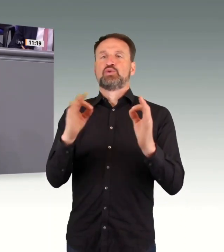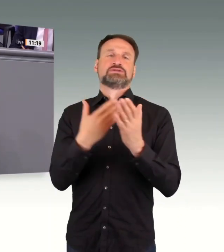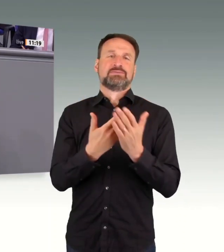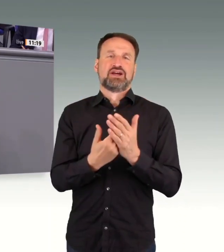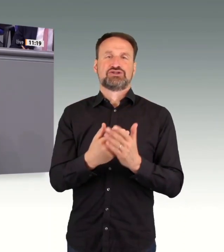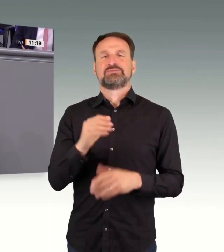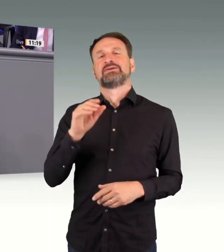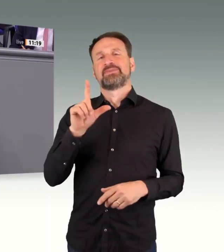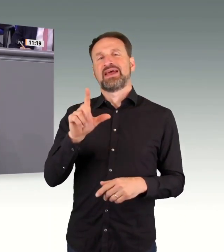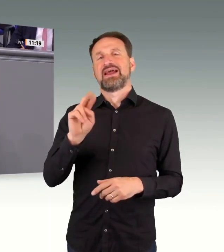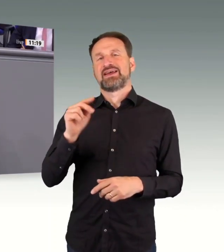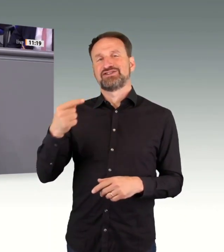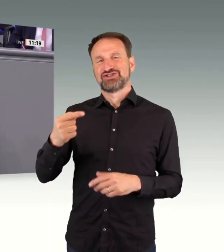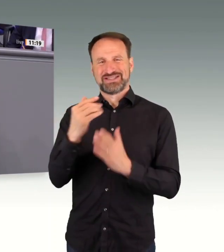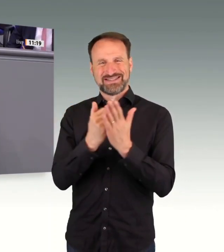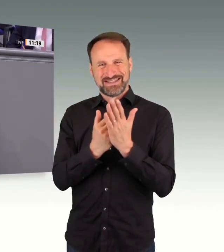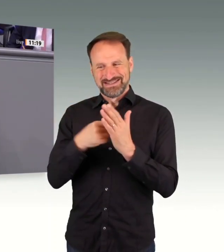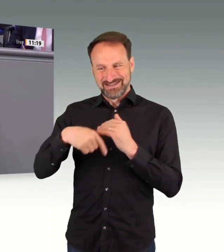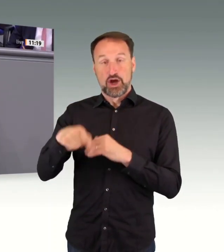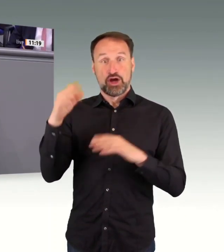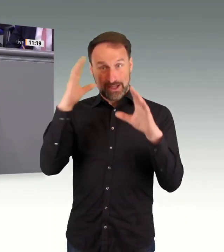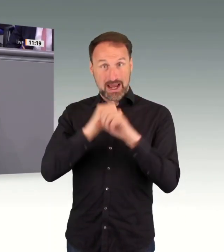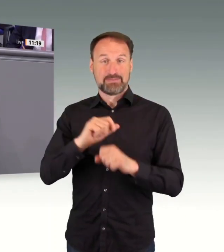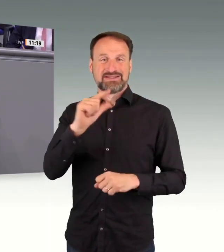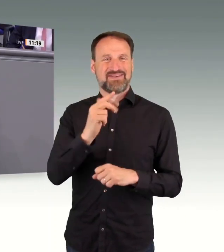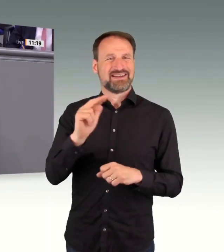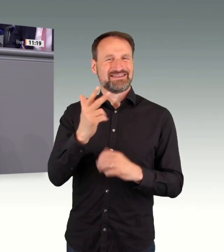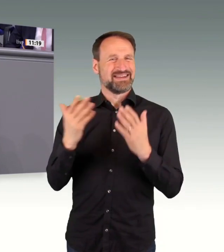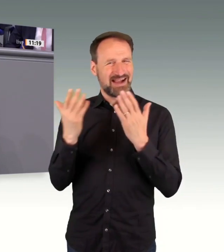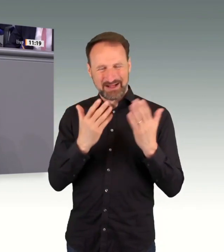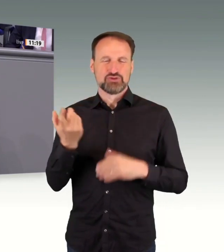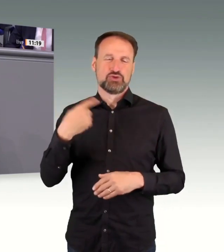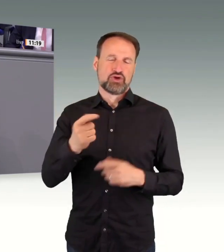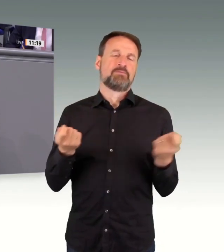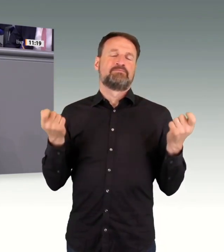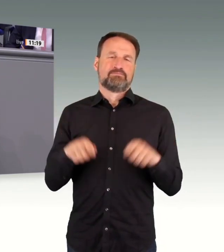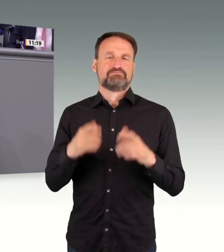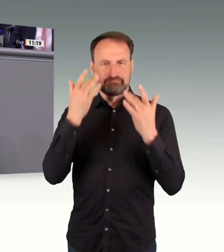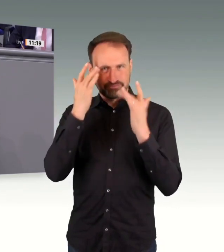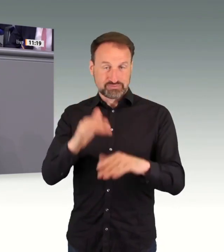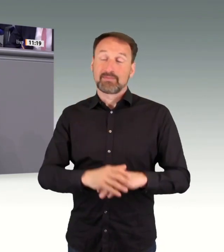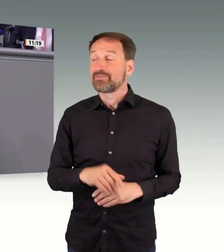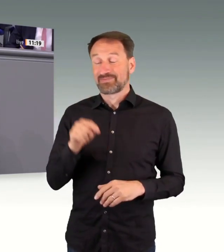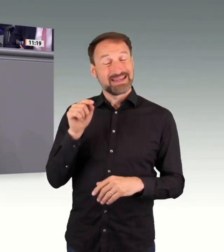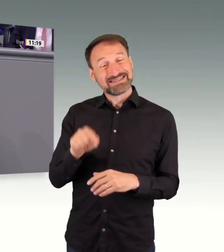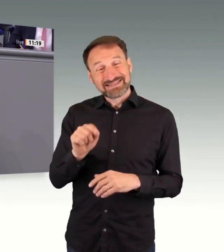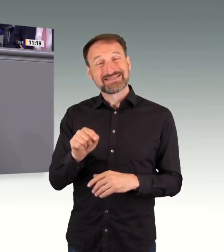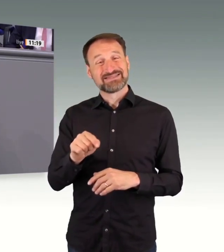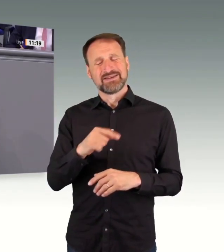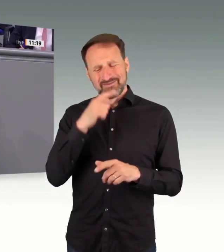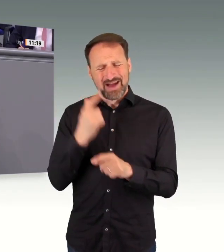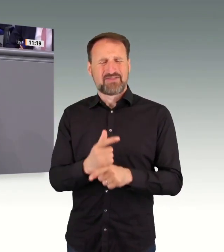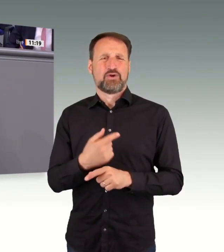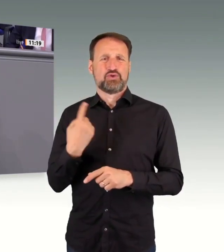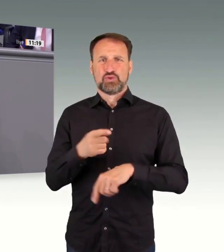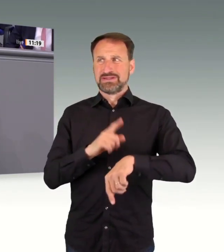wir heute Abend in zweiter, dritter Lesung beschließen werden. Wir werden der Verantwortung gerecht, wir aufgrund der Zeitenwende schnell